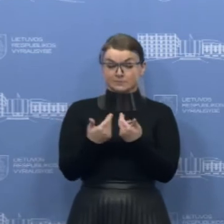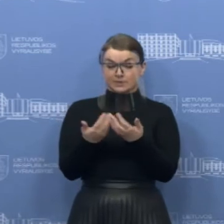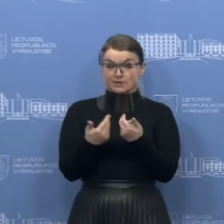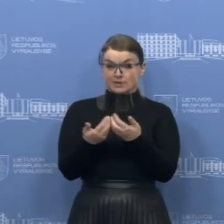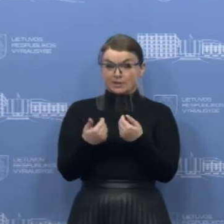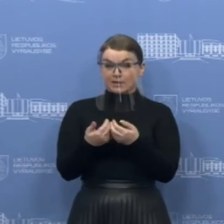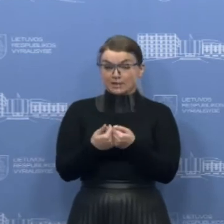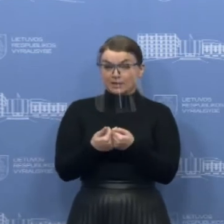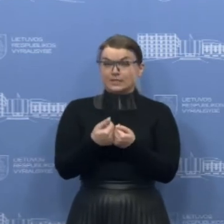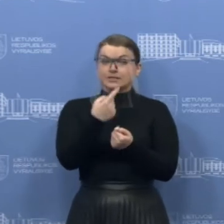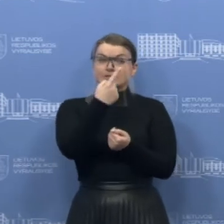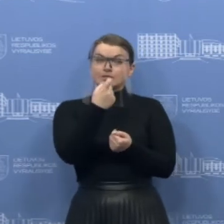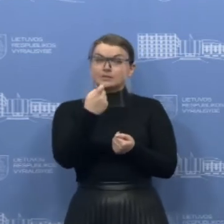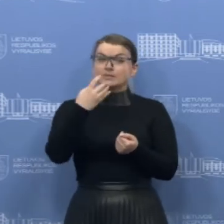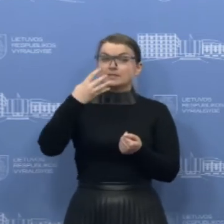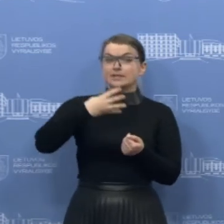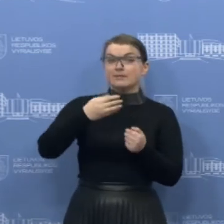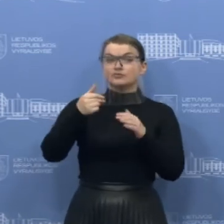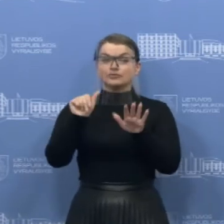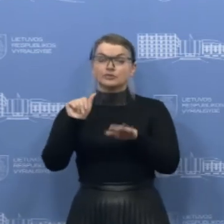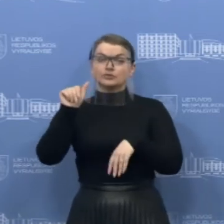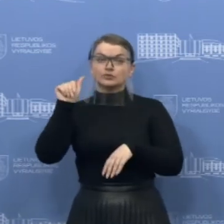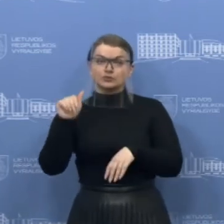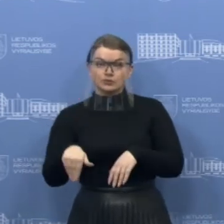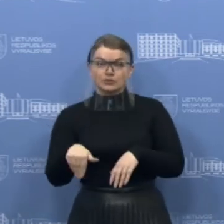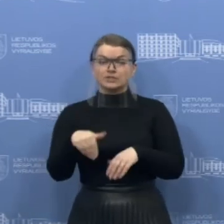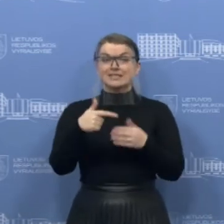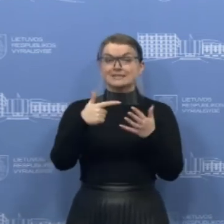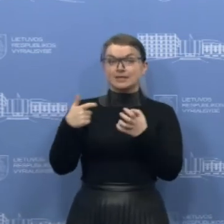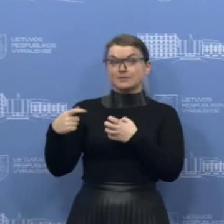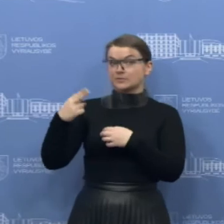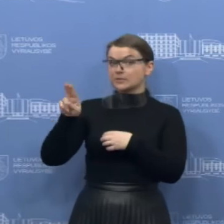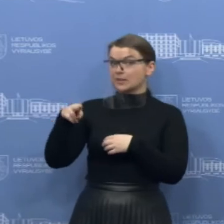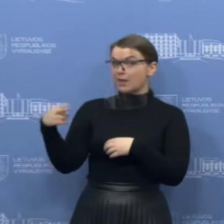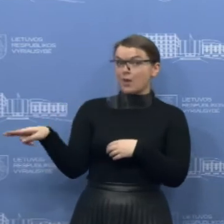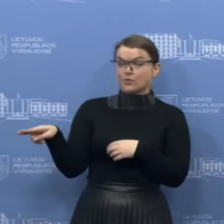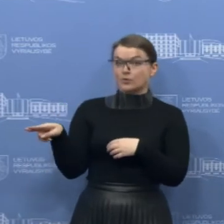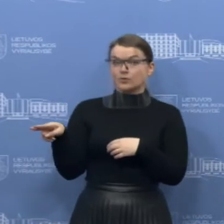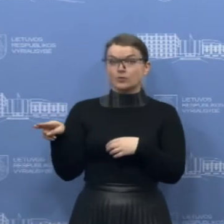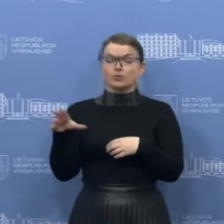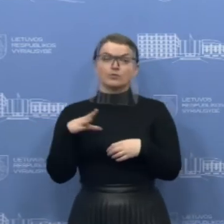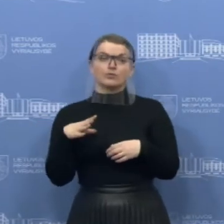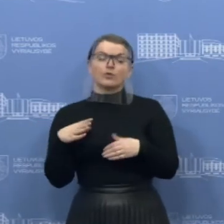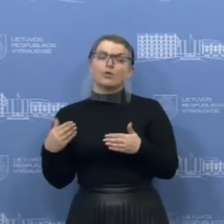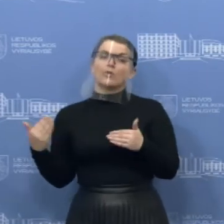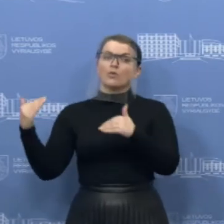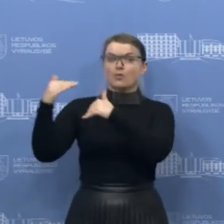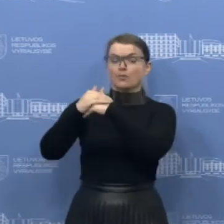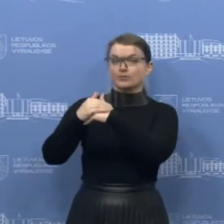146 700 eurų buvo kofinansuota